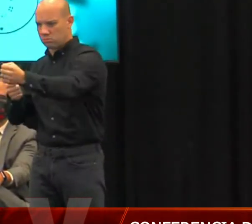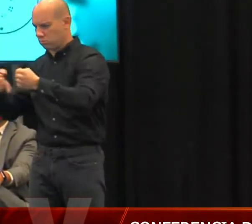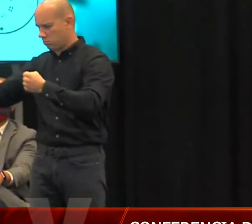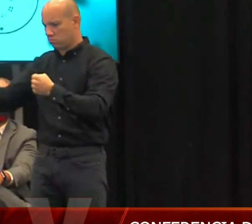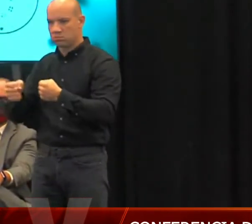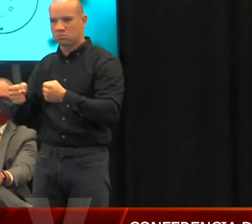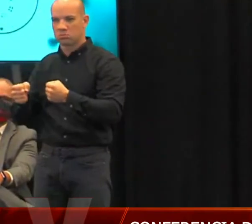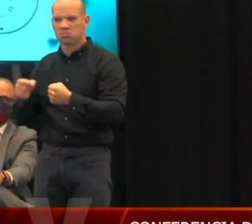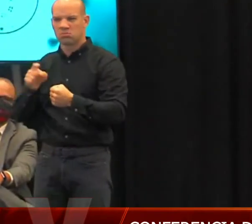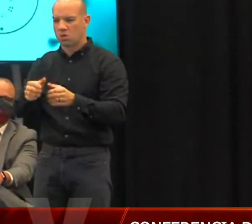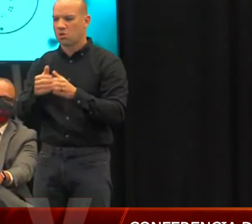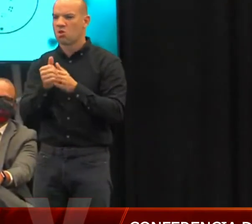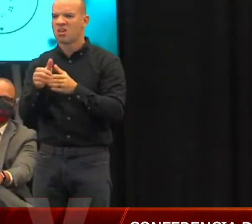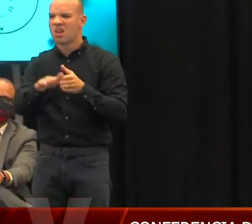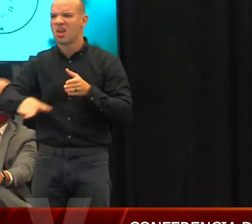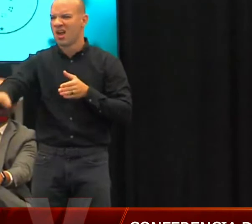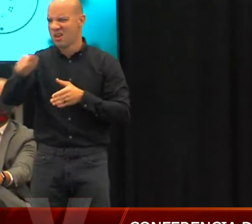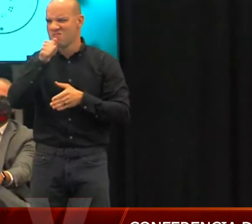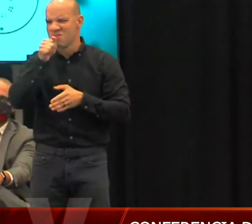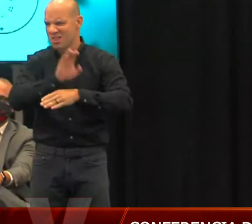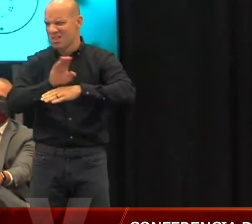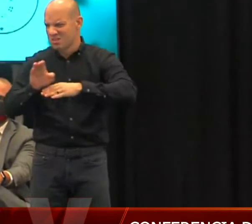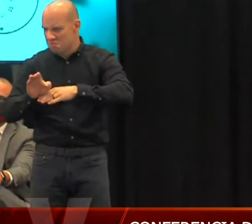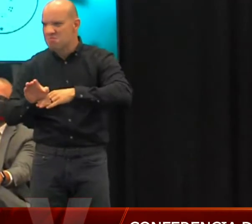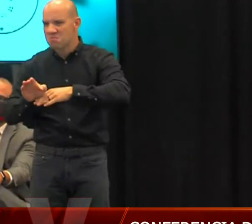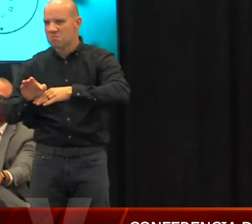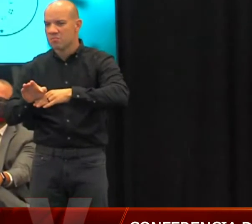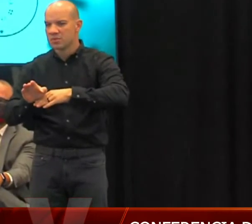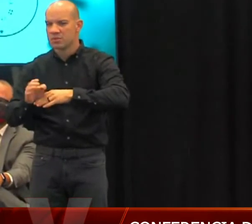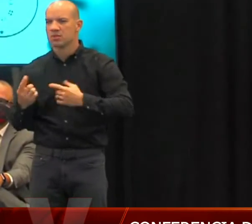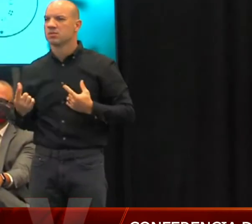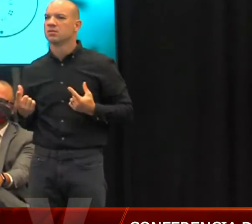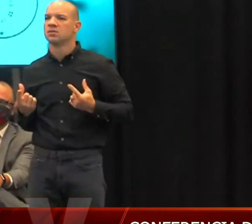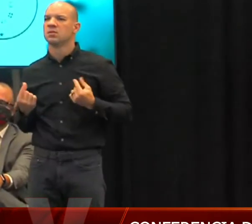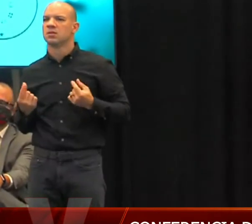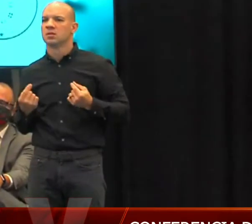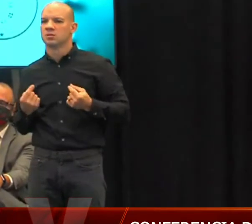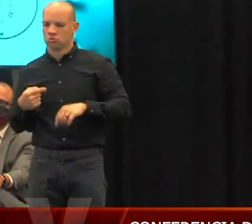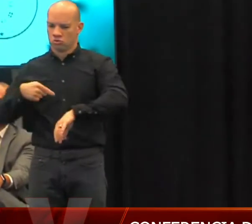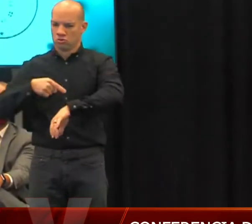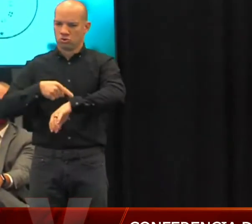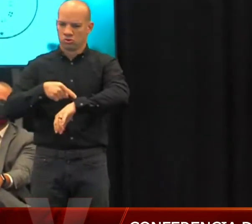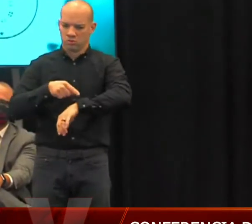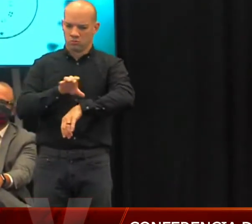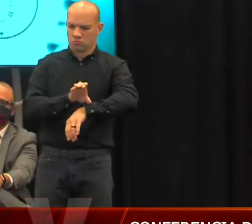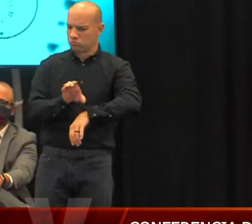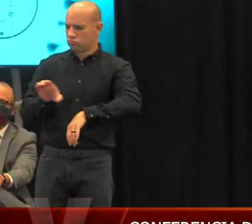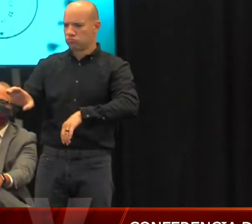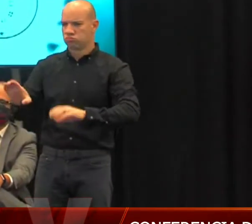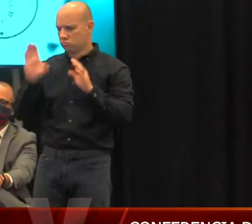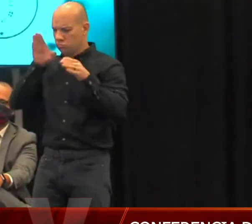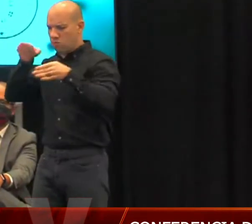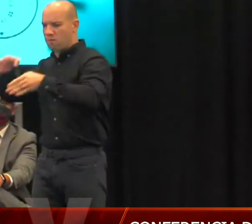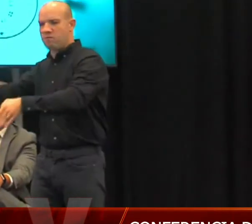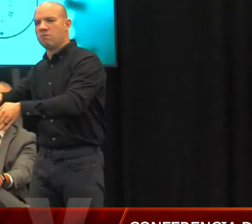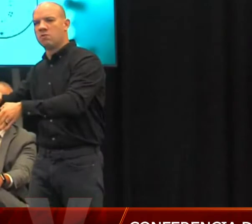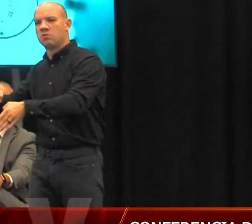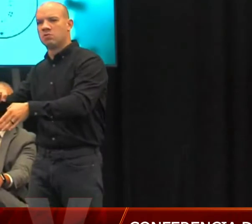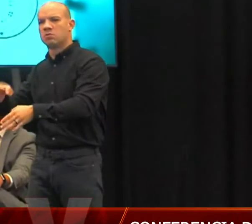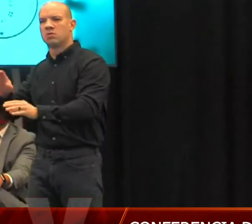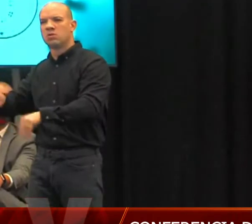líderes del sector privado que han dedicado un tiempo incalculable a poder proveer